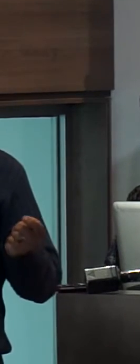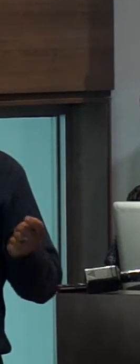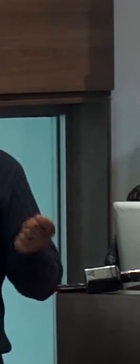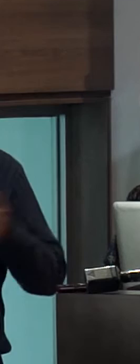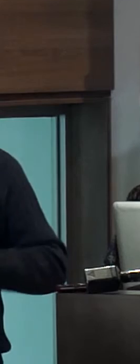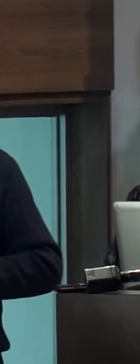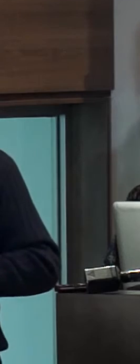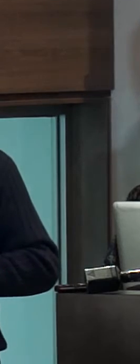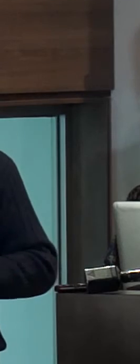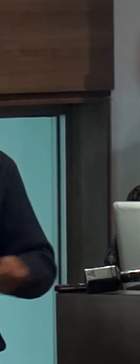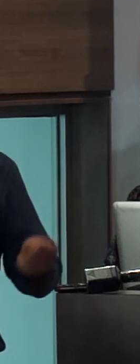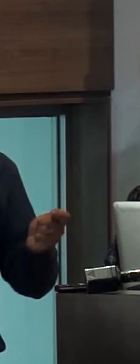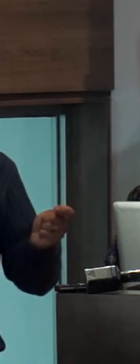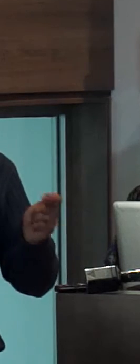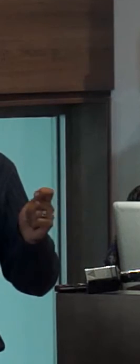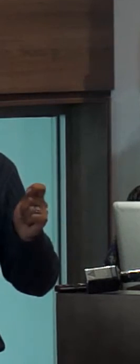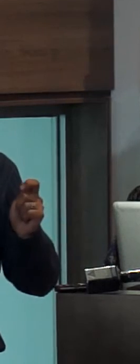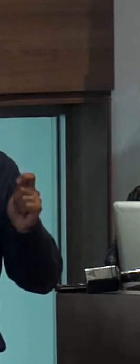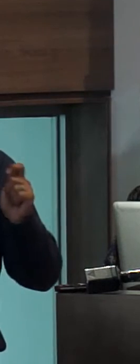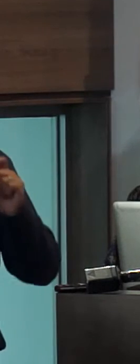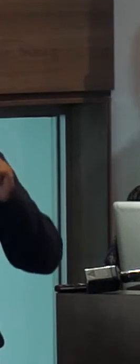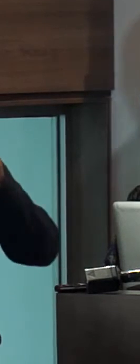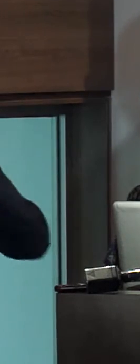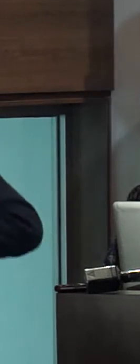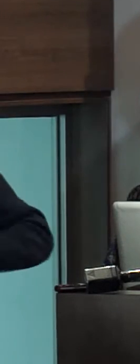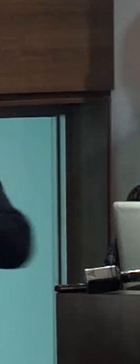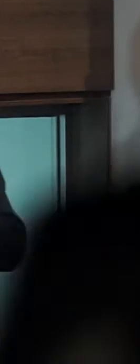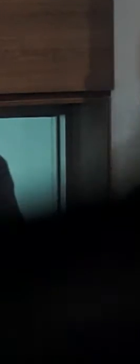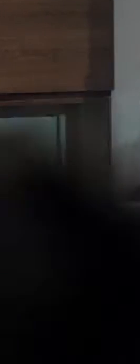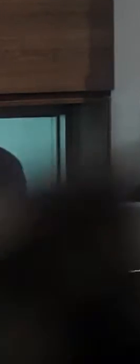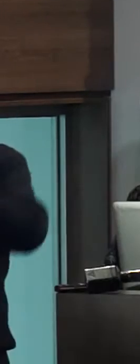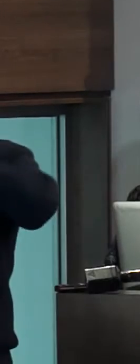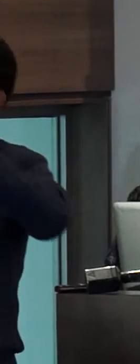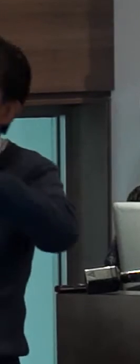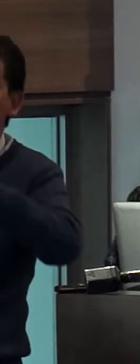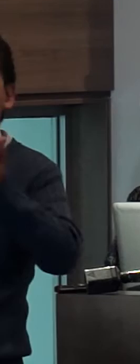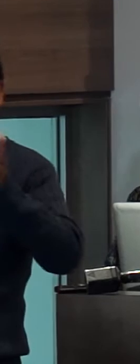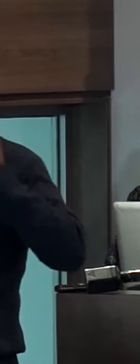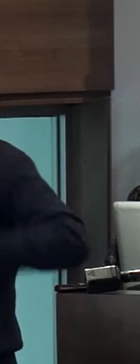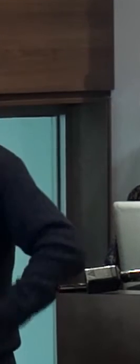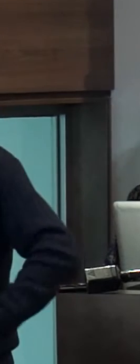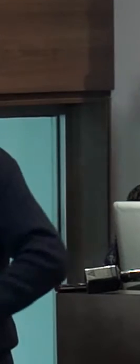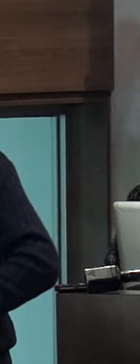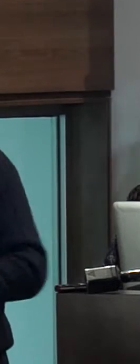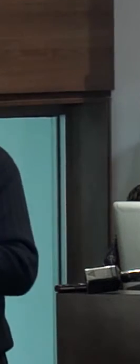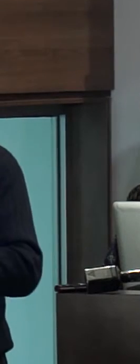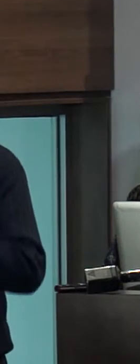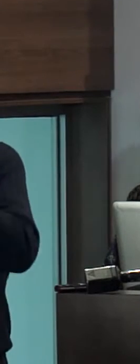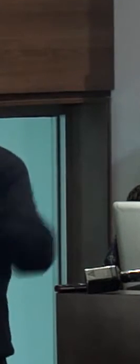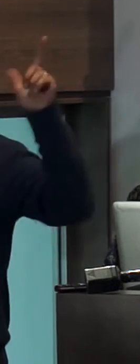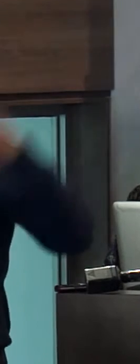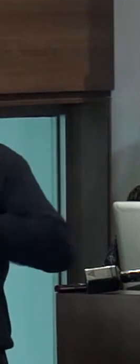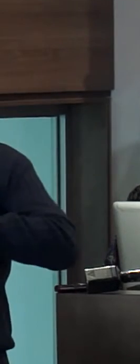fundamentalmente en la libertad del ser humano sin duda la libertad del ser humano es importante pero los derechos